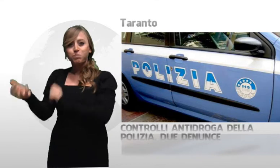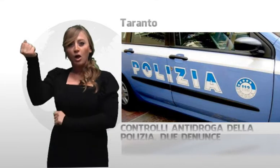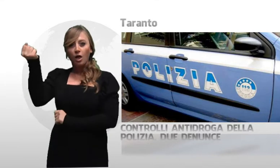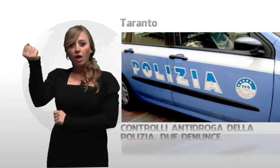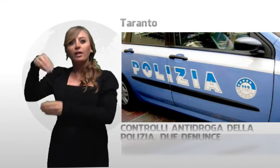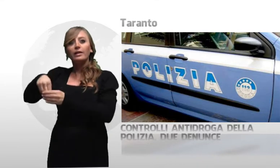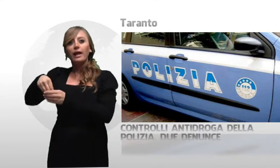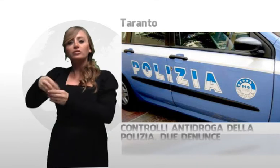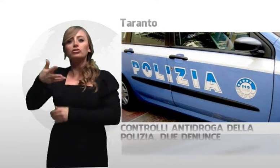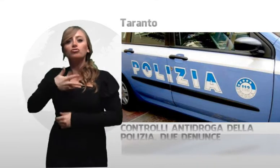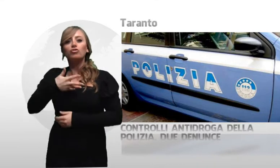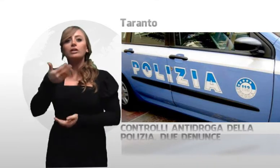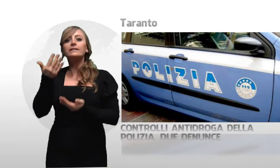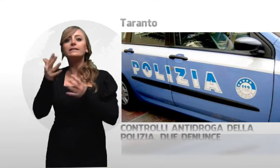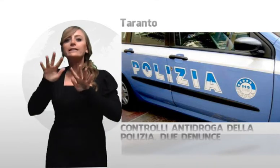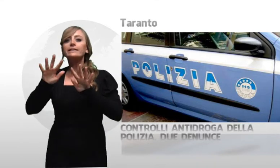grammi.